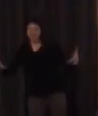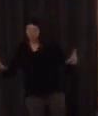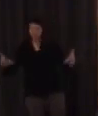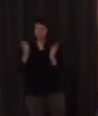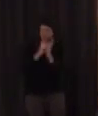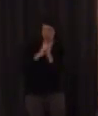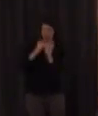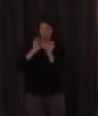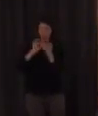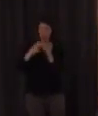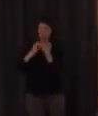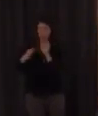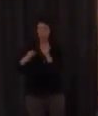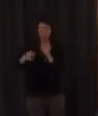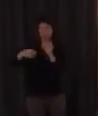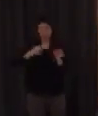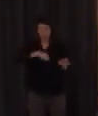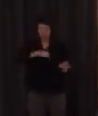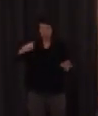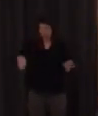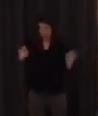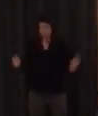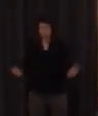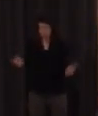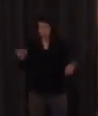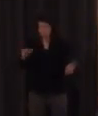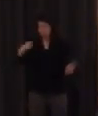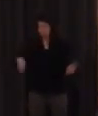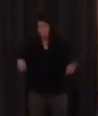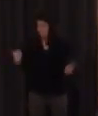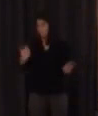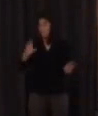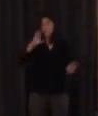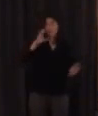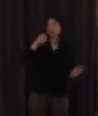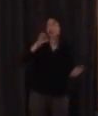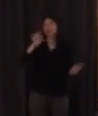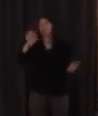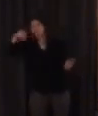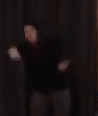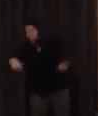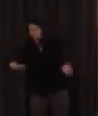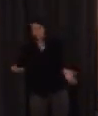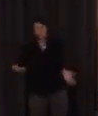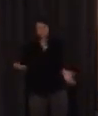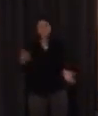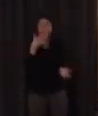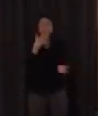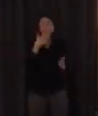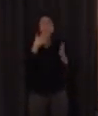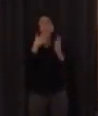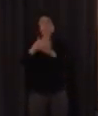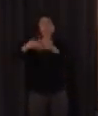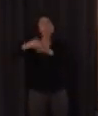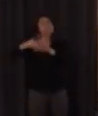ahí sí la morfología del español o ¿qué caso plom? que se dice ahora ¿no? en el caso de la lengua de signos si yo quisiera yo me